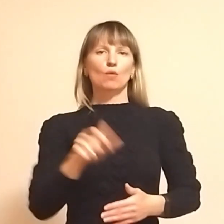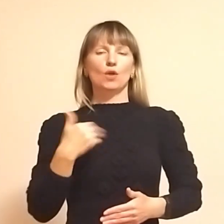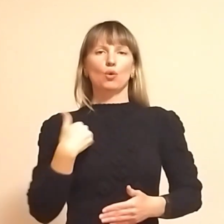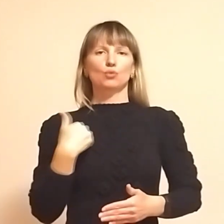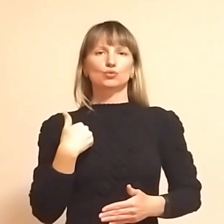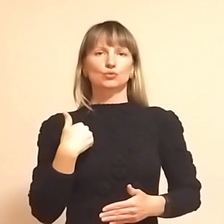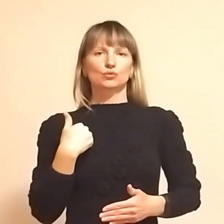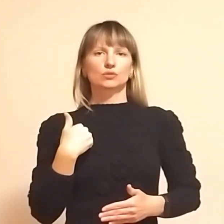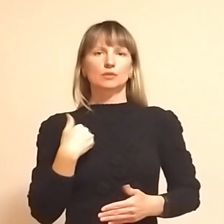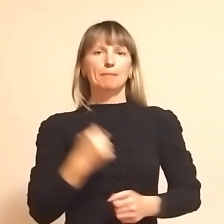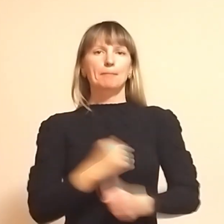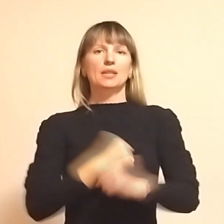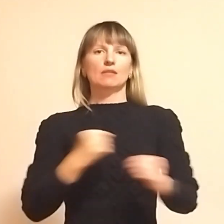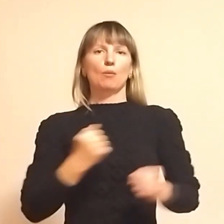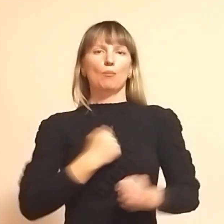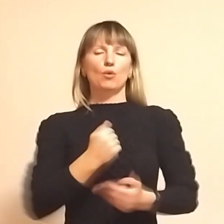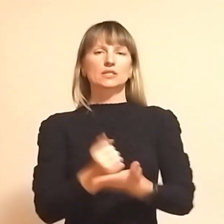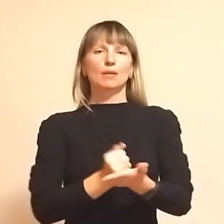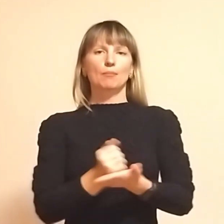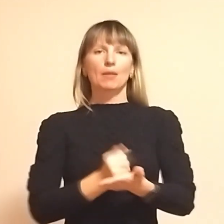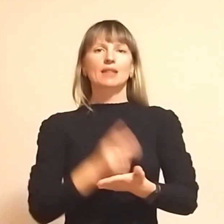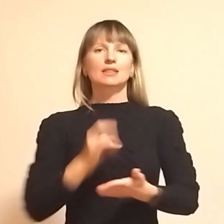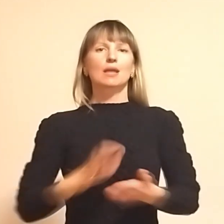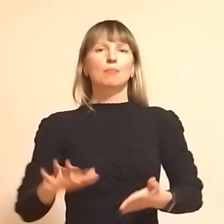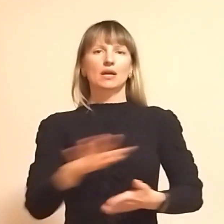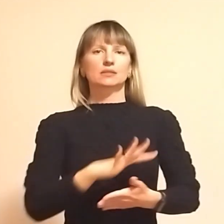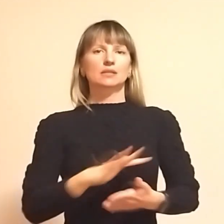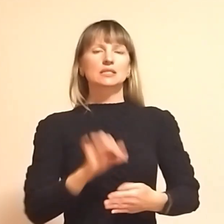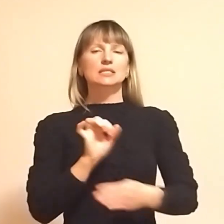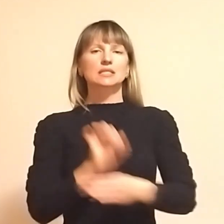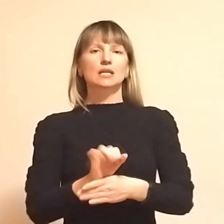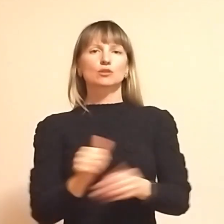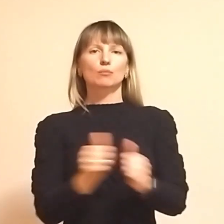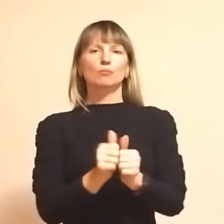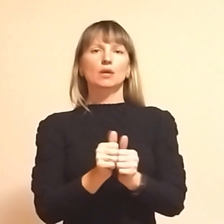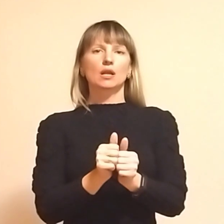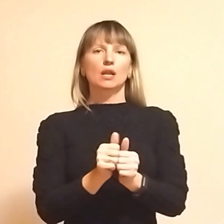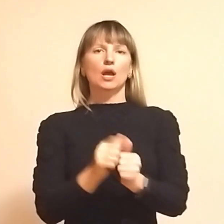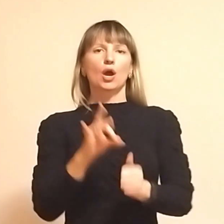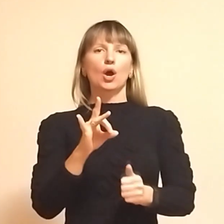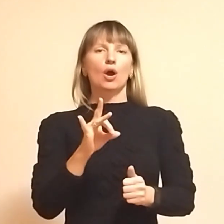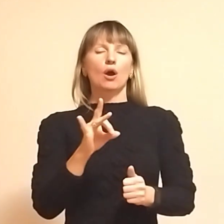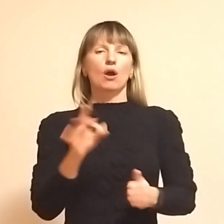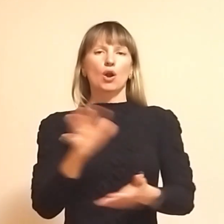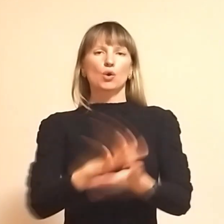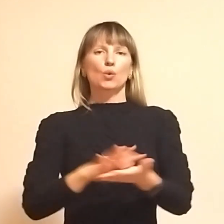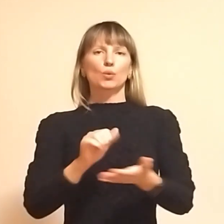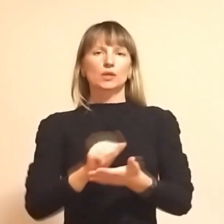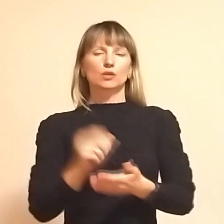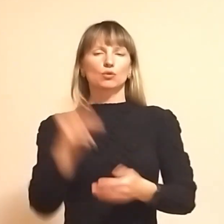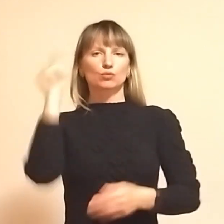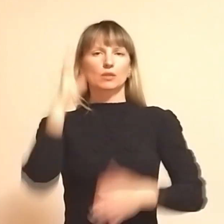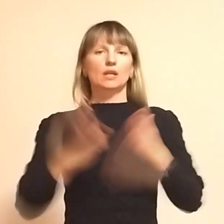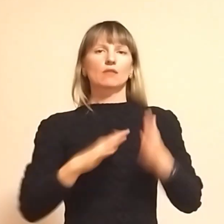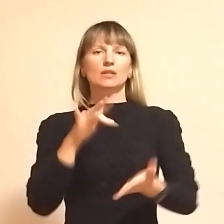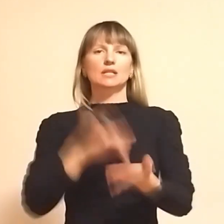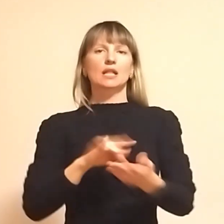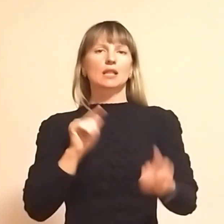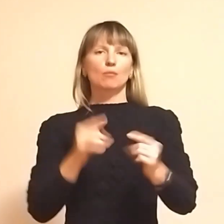хочуть підривати боєприпаси на майданчик у станції біля руїн учбова тренувального центру навпроти енергоблоку